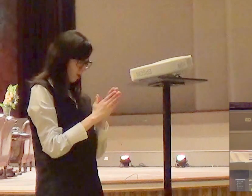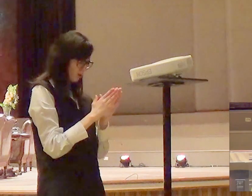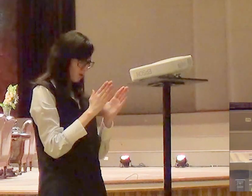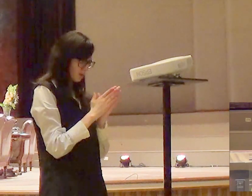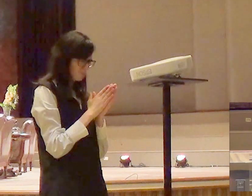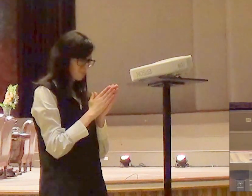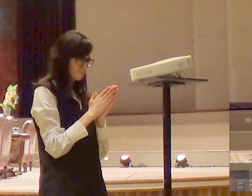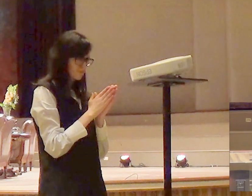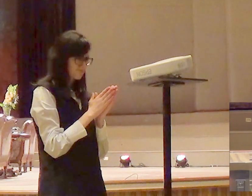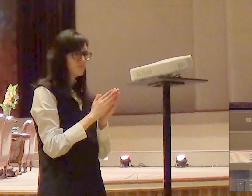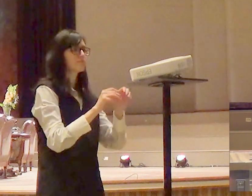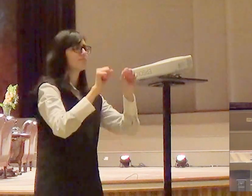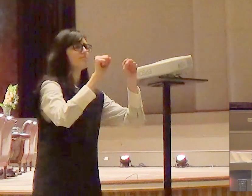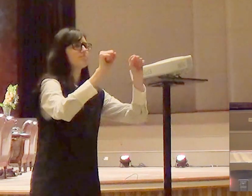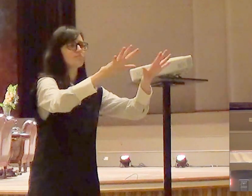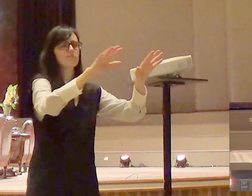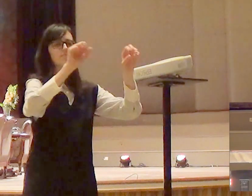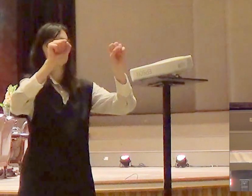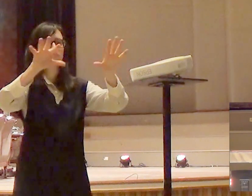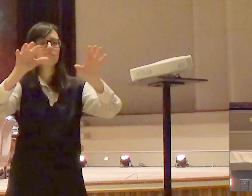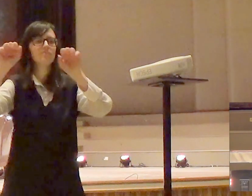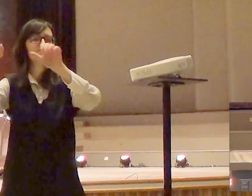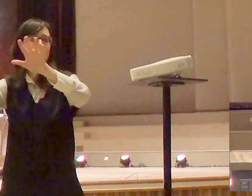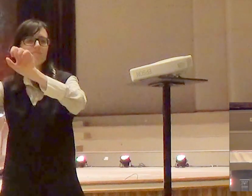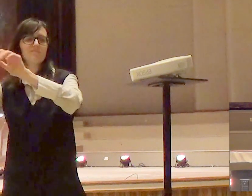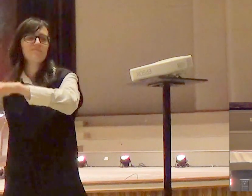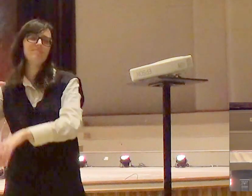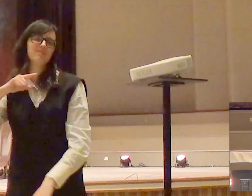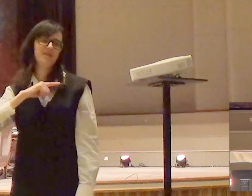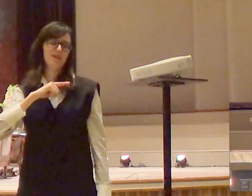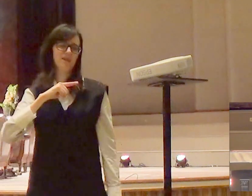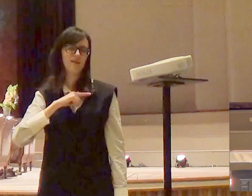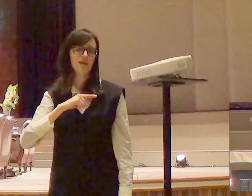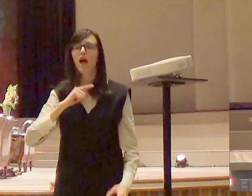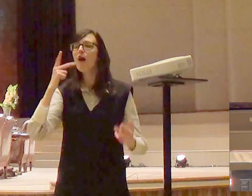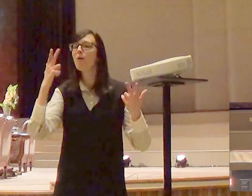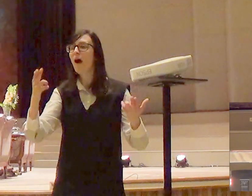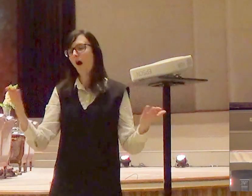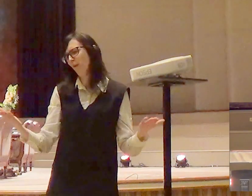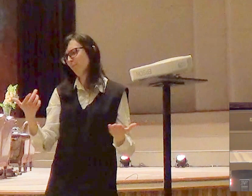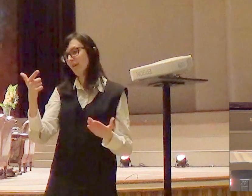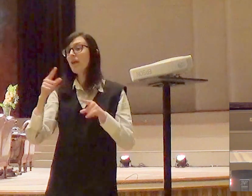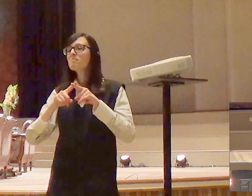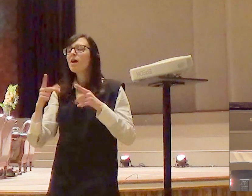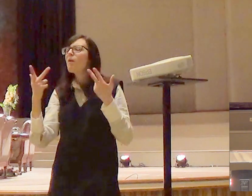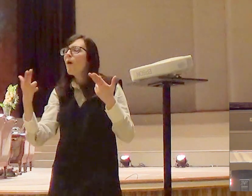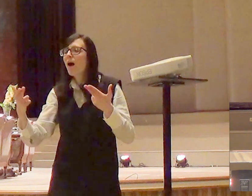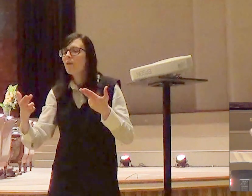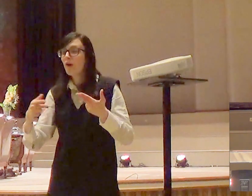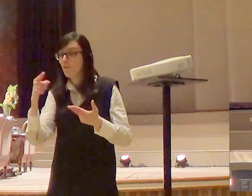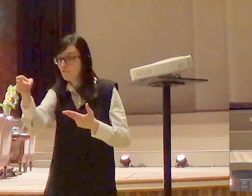com o incensário da oração dizendo Deus tenha misericórdia Deus tenha